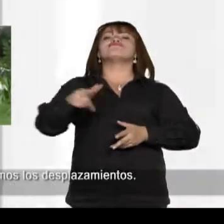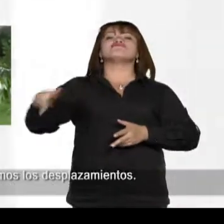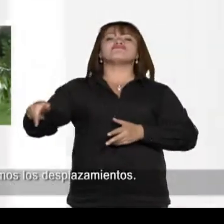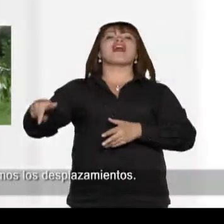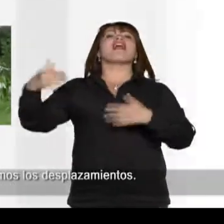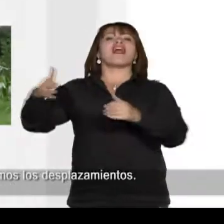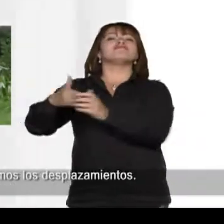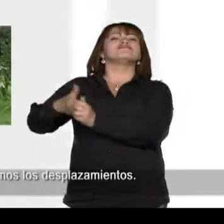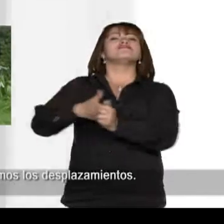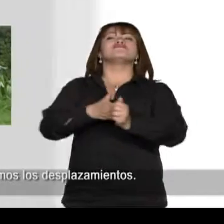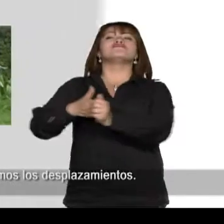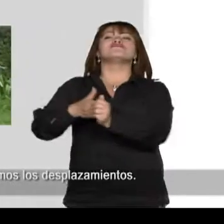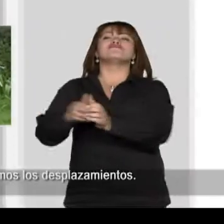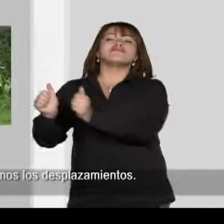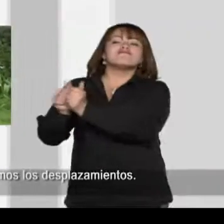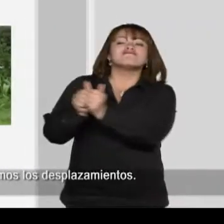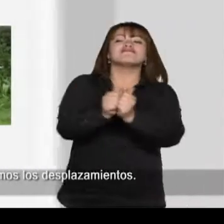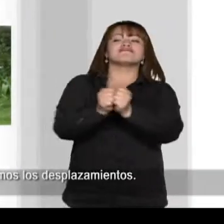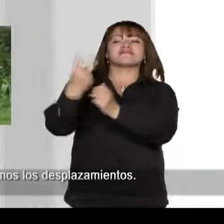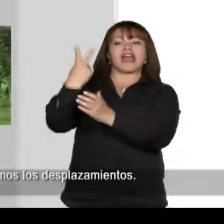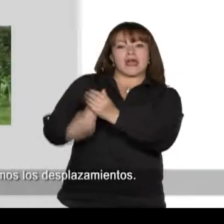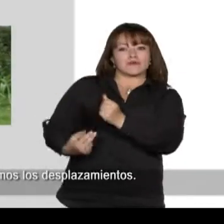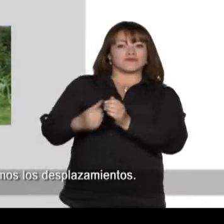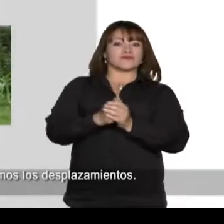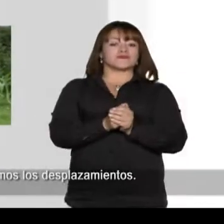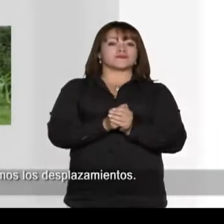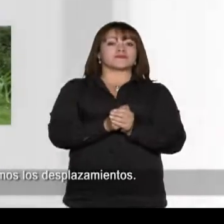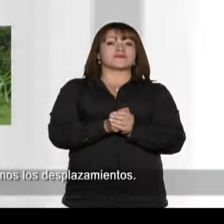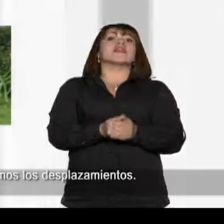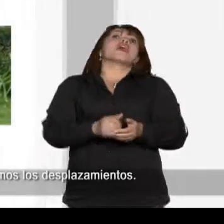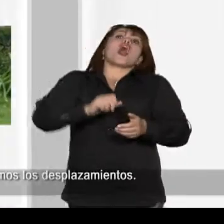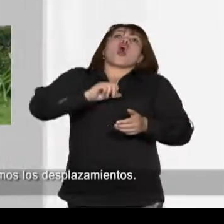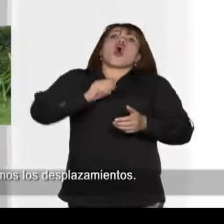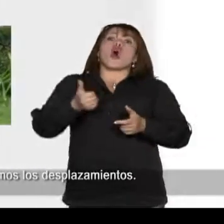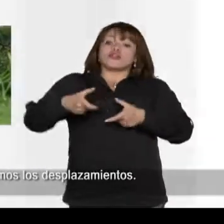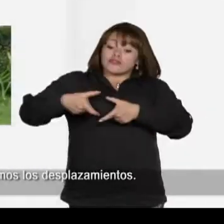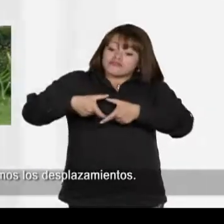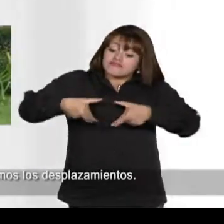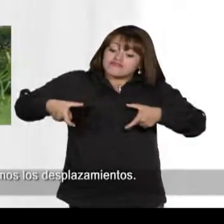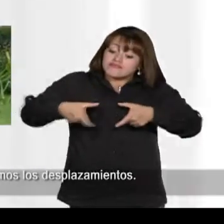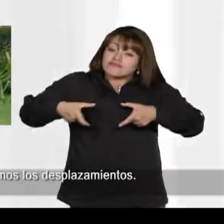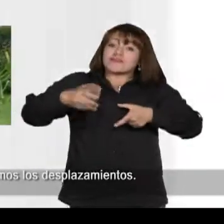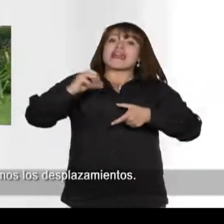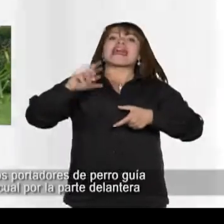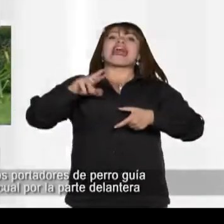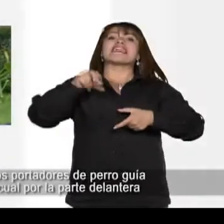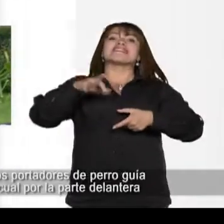para Transmilenio. Entonces ella ya sabe el recorrido y ya con esa orden hacemos los desplazamientos.